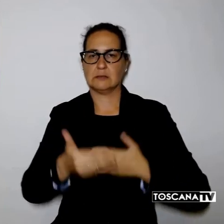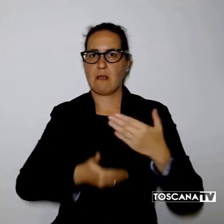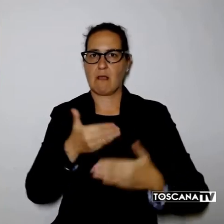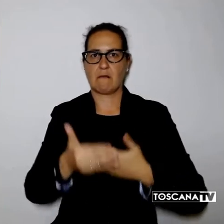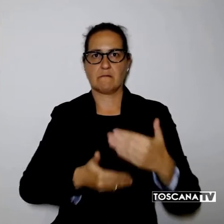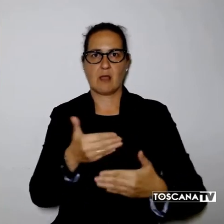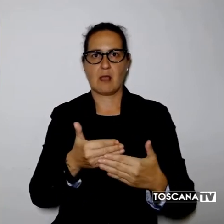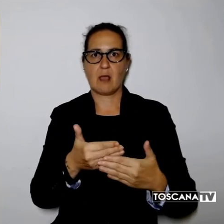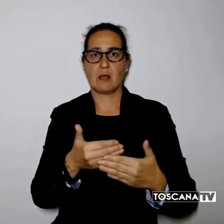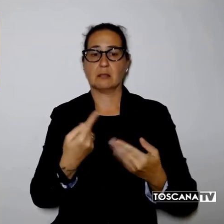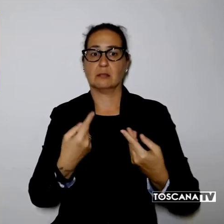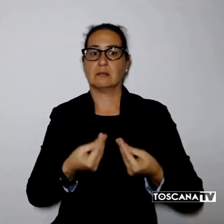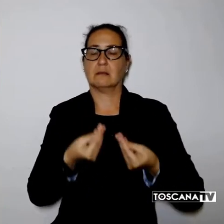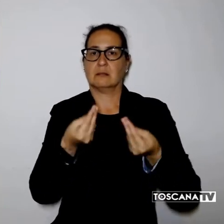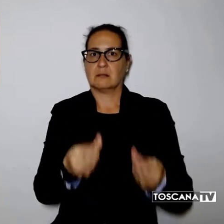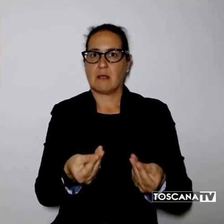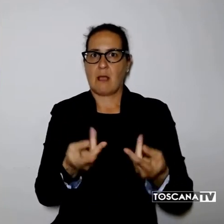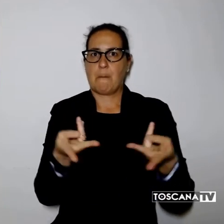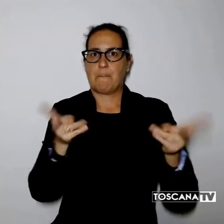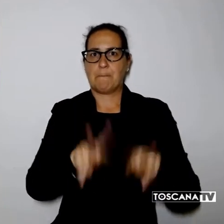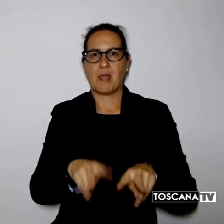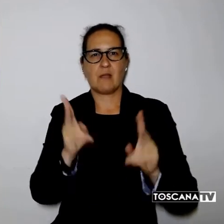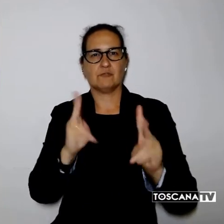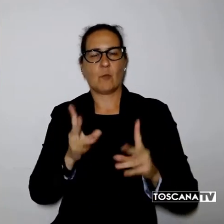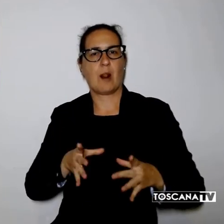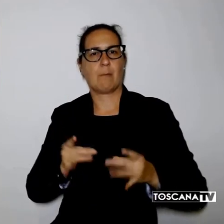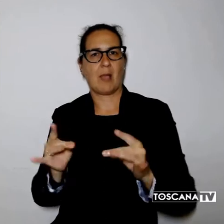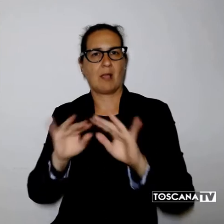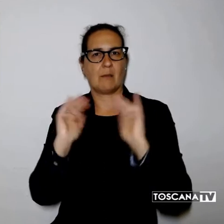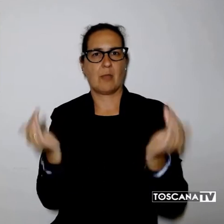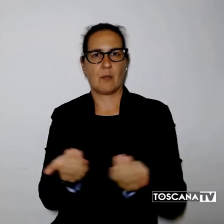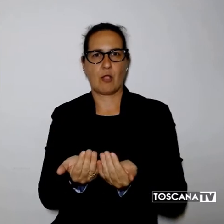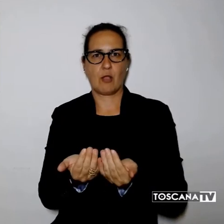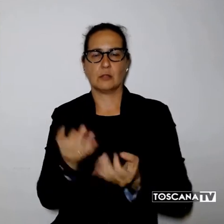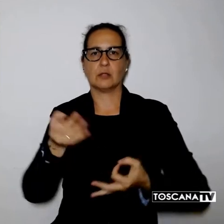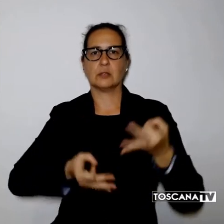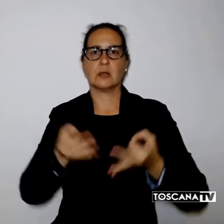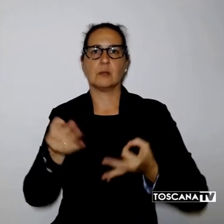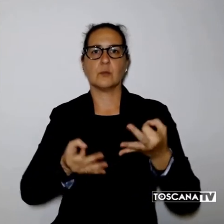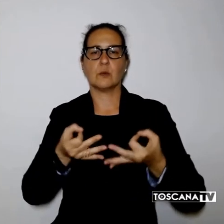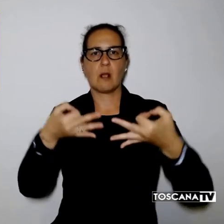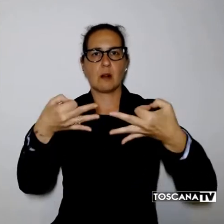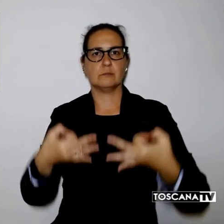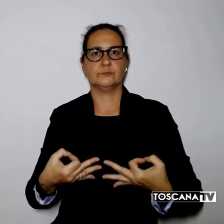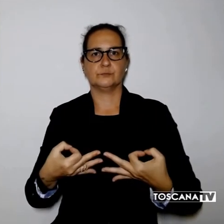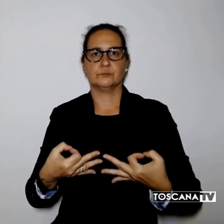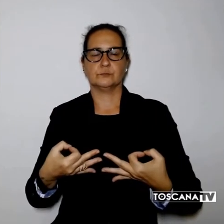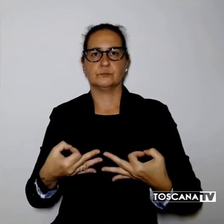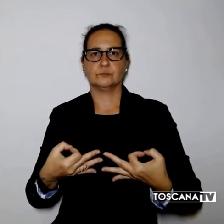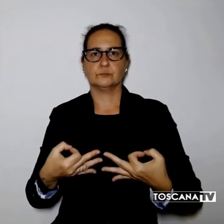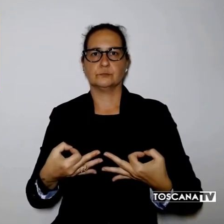più buio dalla pandemia mondiale. Il Tribunale ha disposto l'esercizio provvisorio per